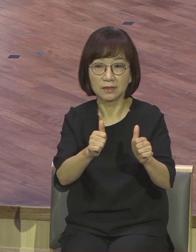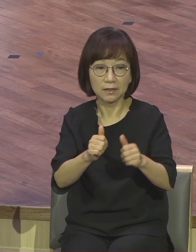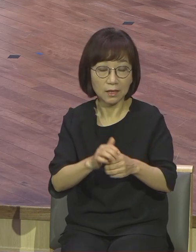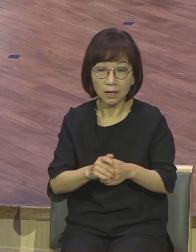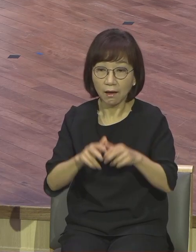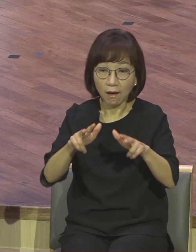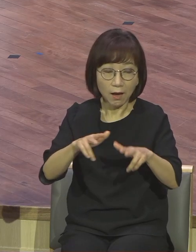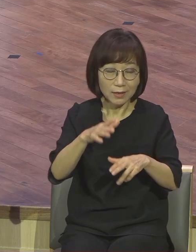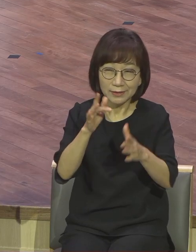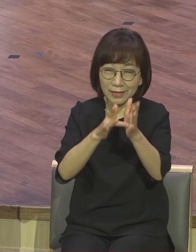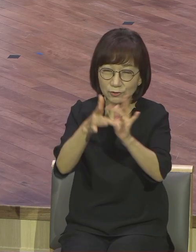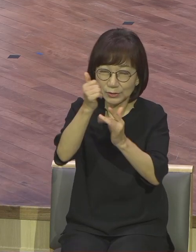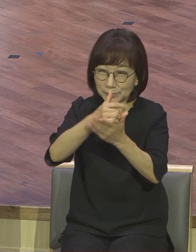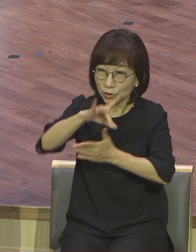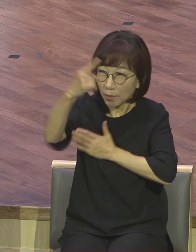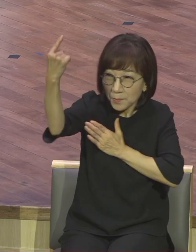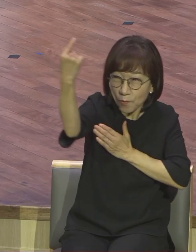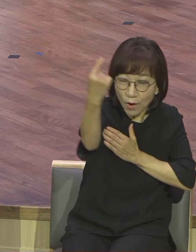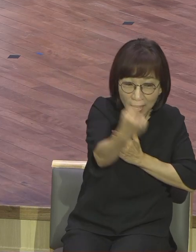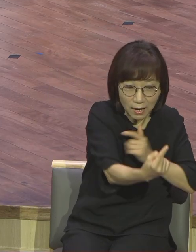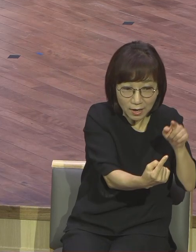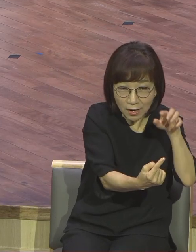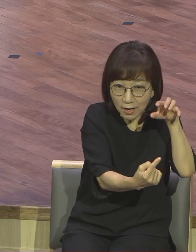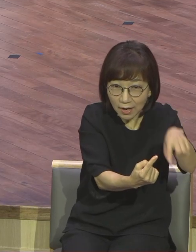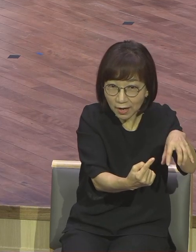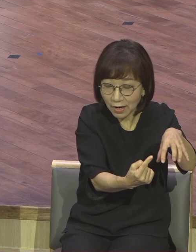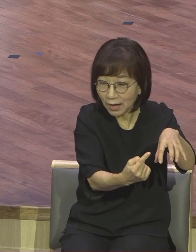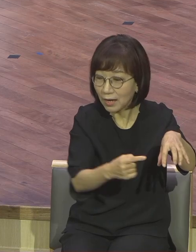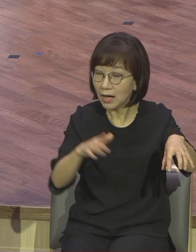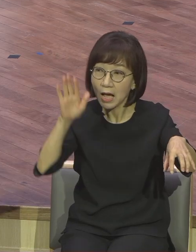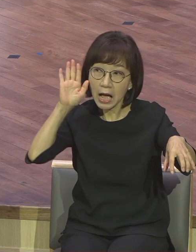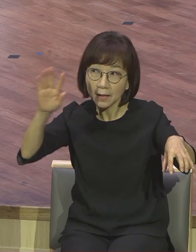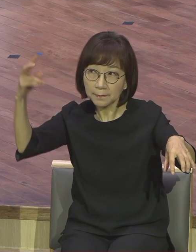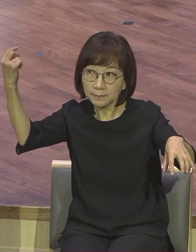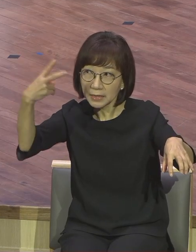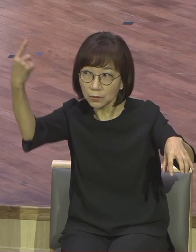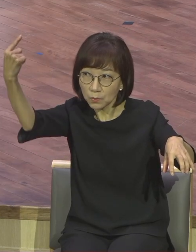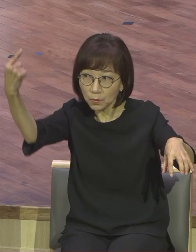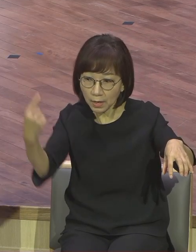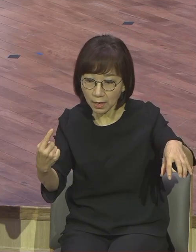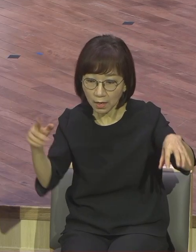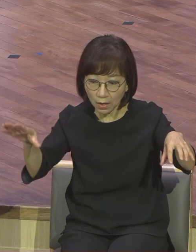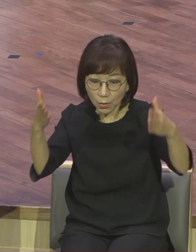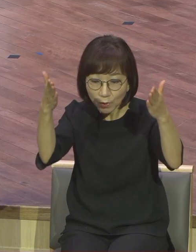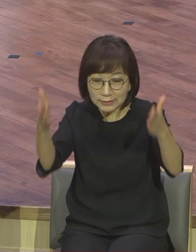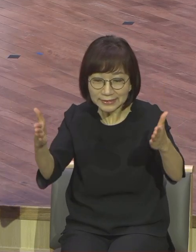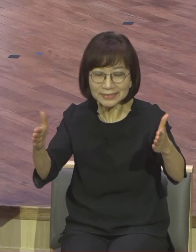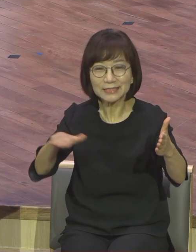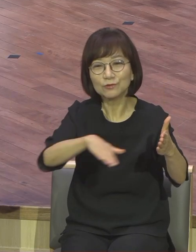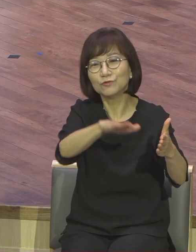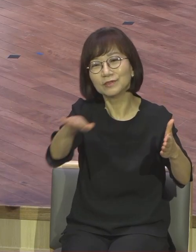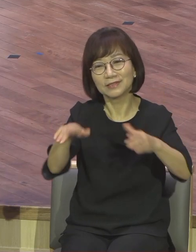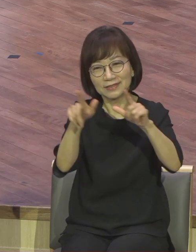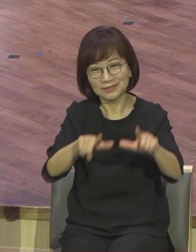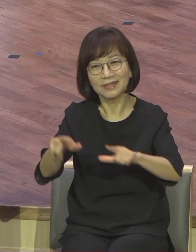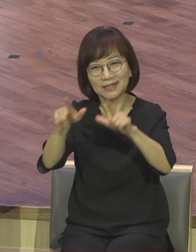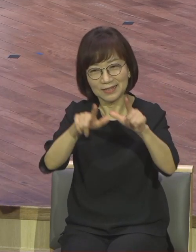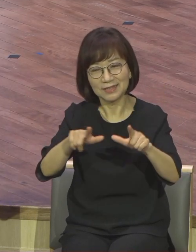재림 사이에서 살고 있습니다. 구속사의 시간표는 재림을 향해서